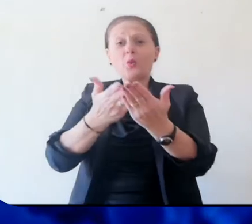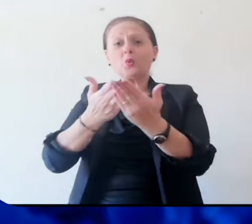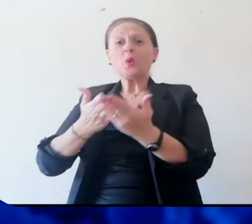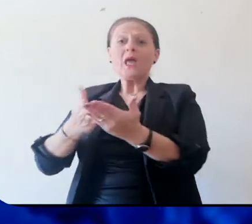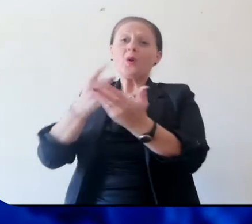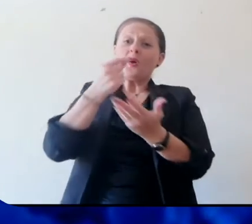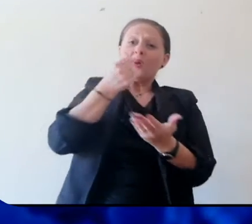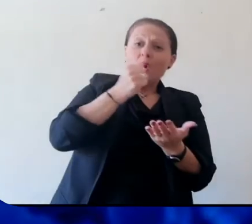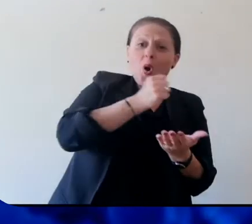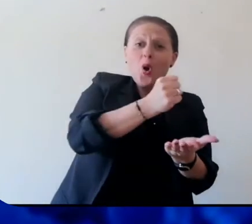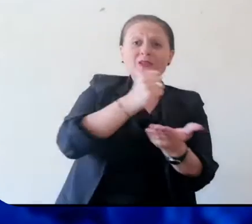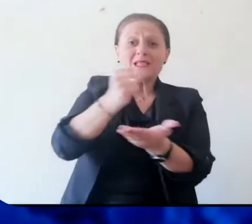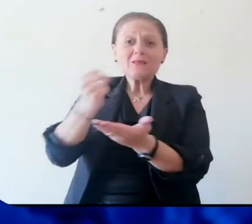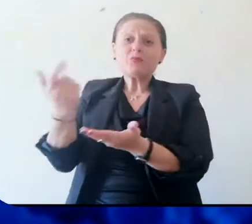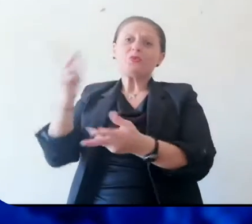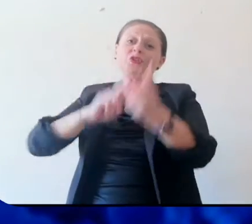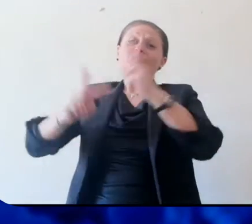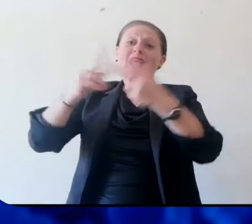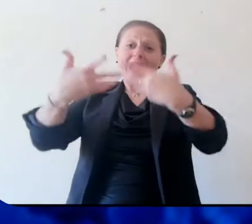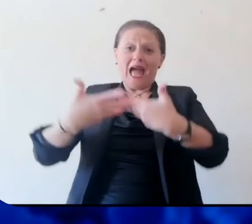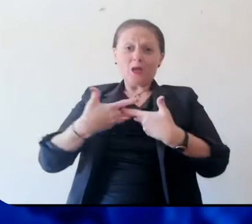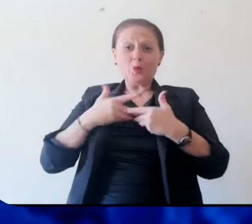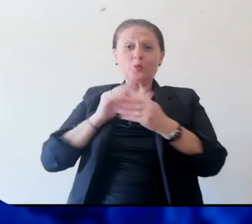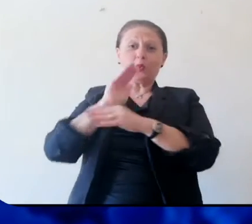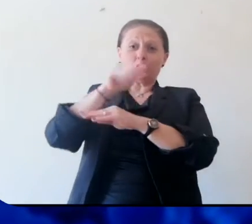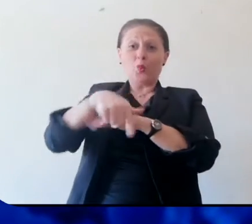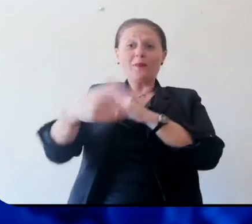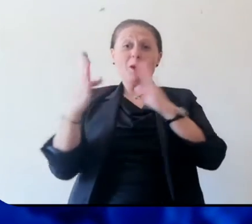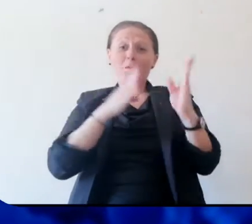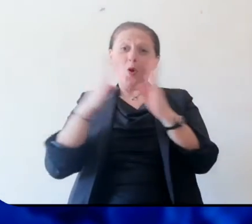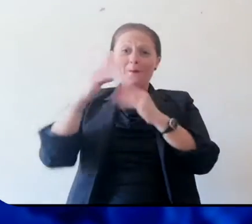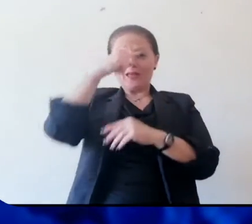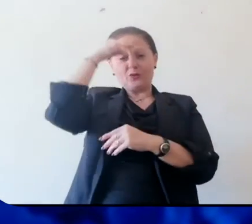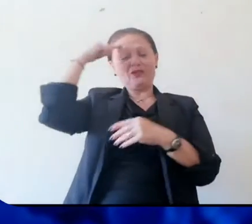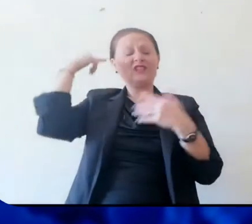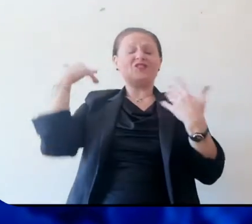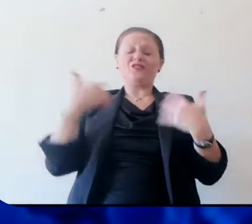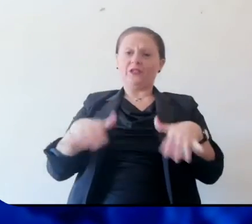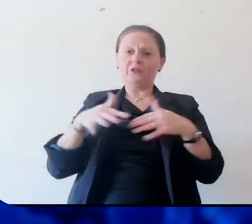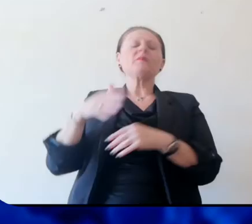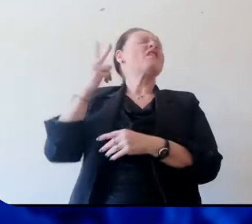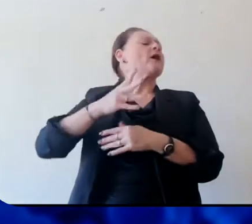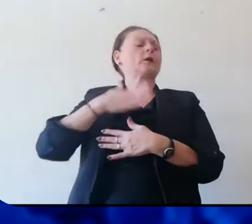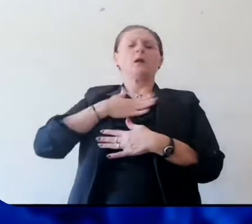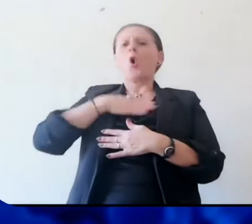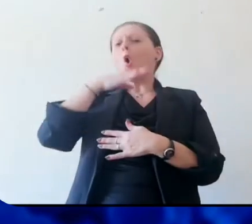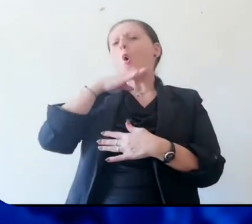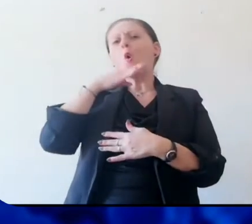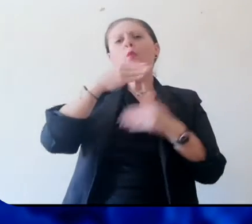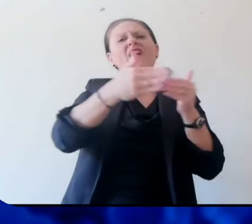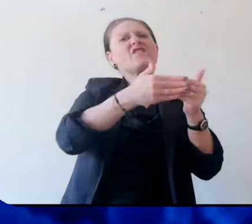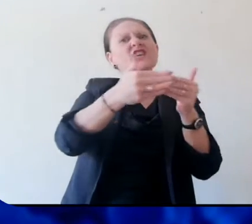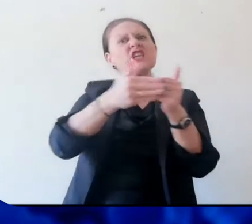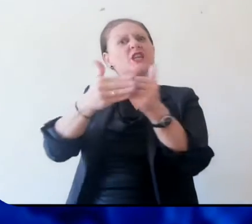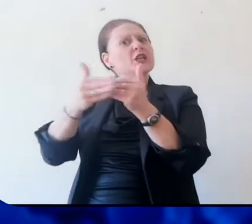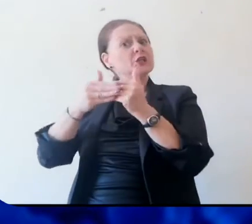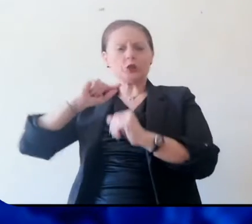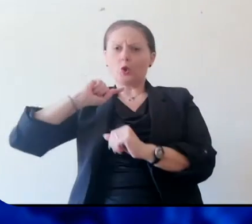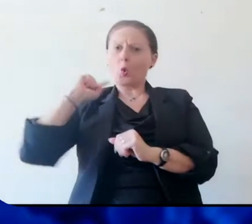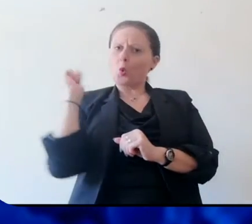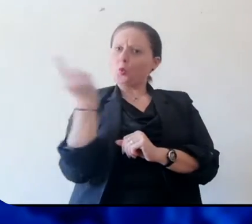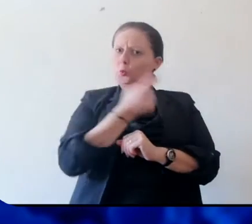che chiedono un contributo per poter superare questo difficile momento. Staremo accanto a tutti quanti, questo lo posso garantire, io